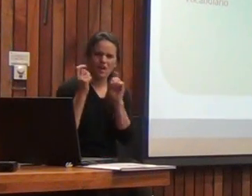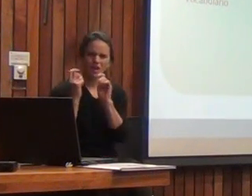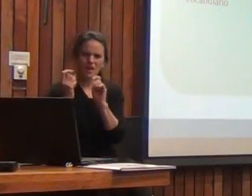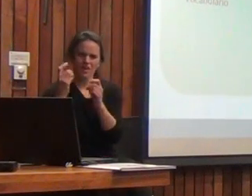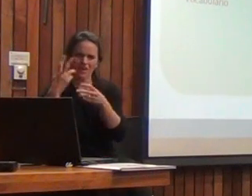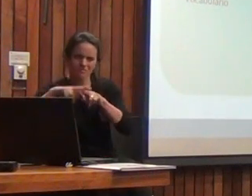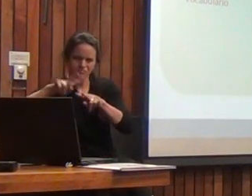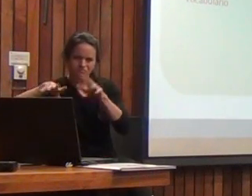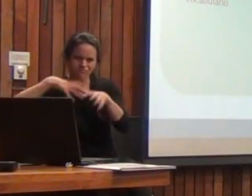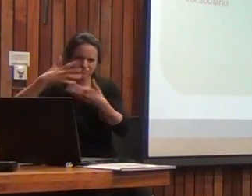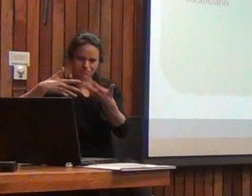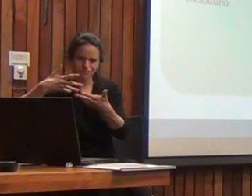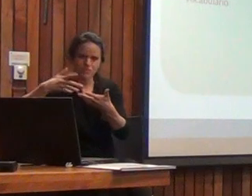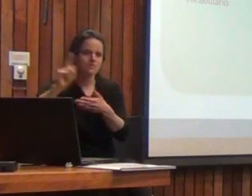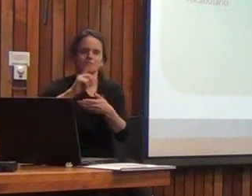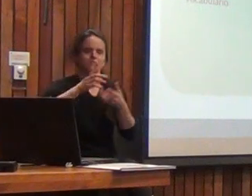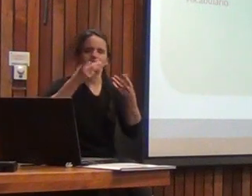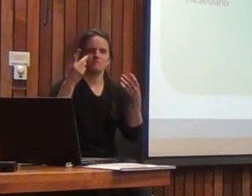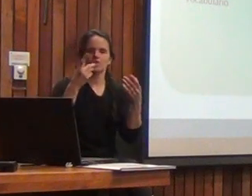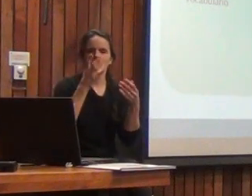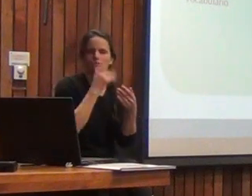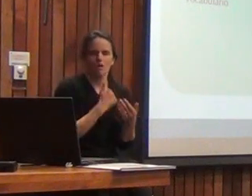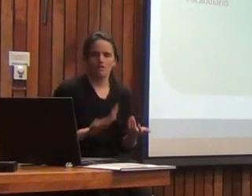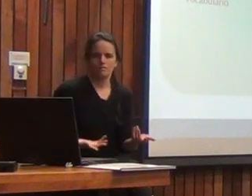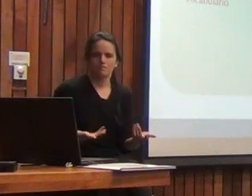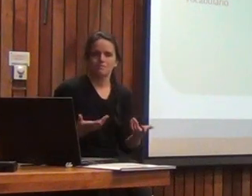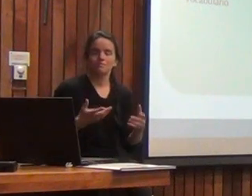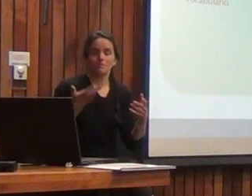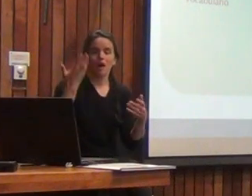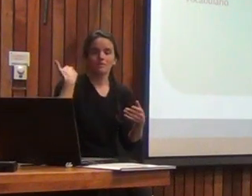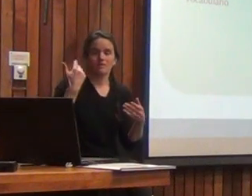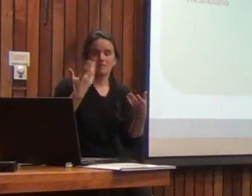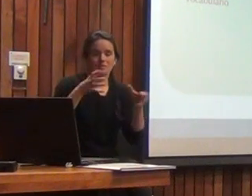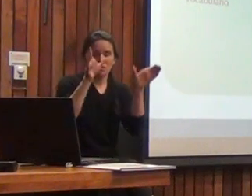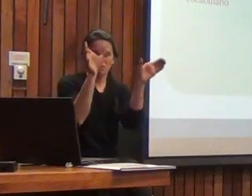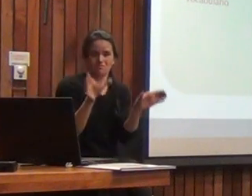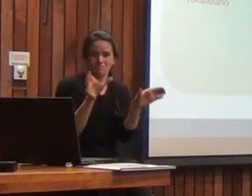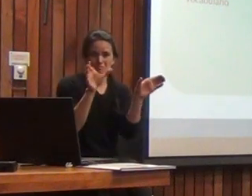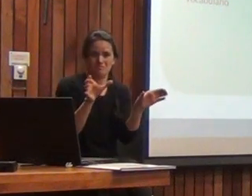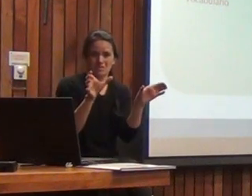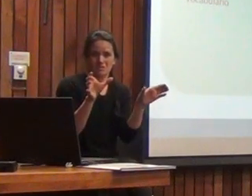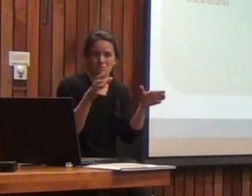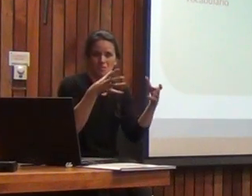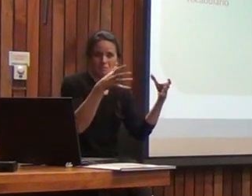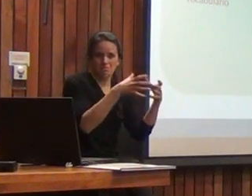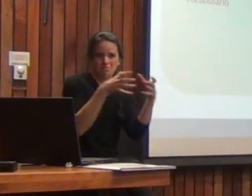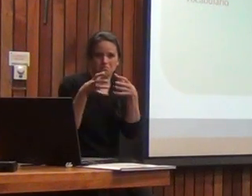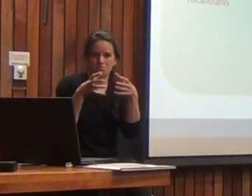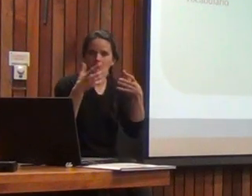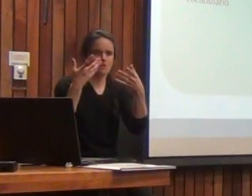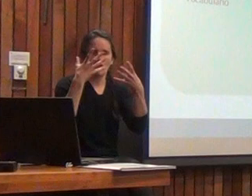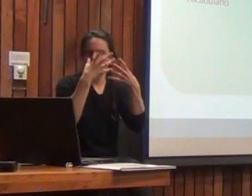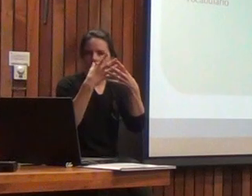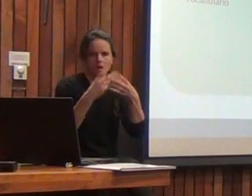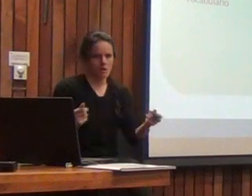distinción que en el clínico resulta a mi juicio un poco gruesa ahora se elimina. Ya no opera.